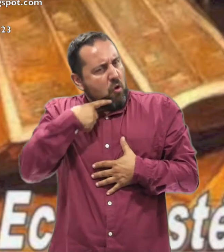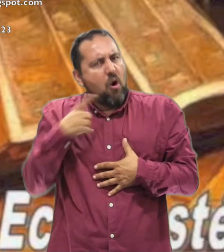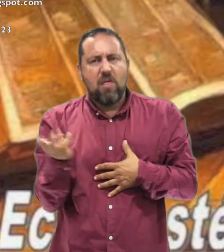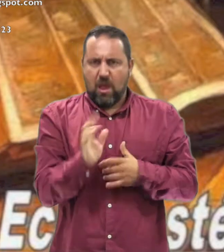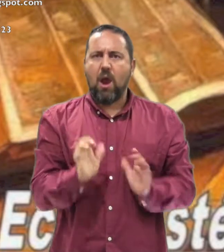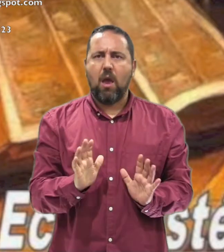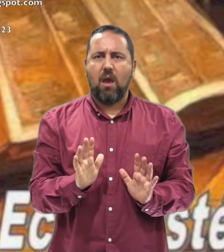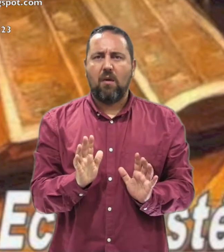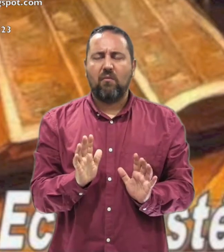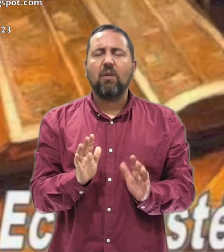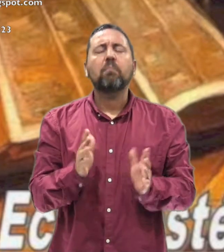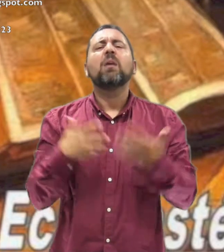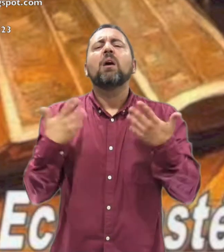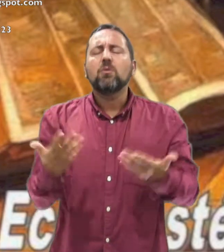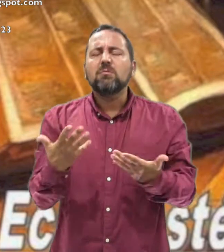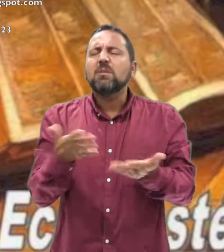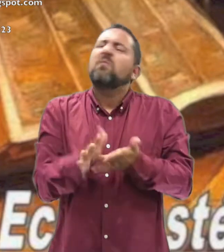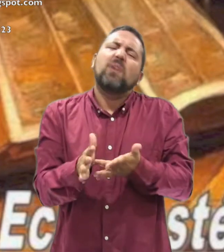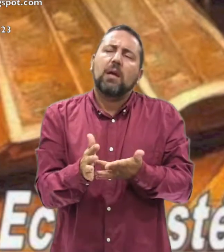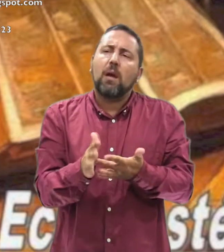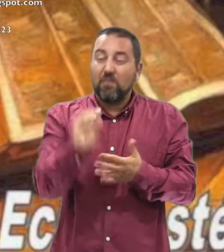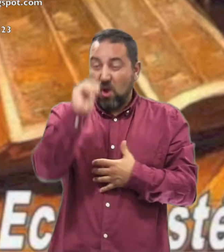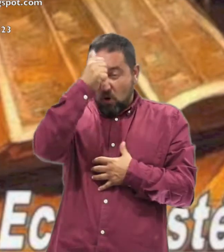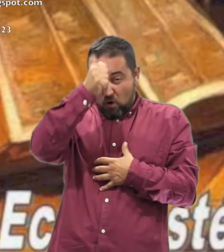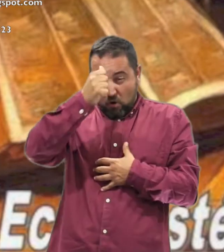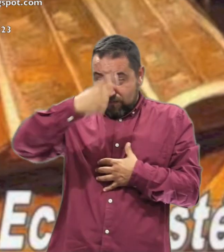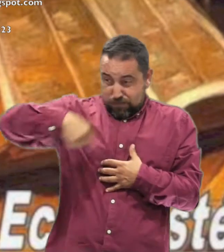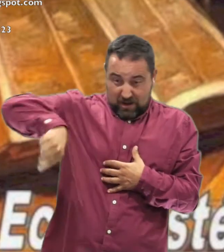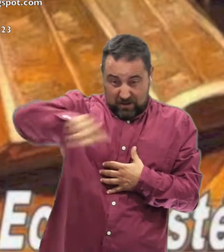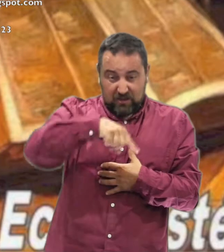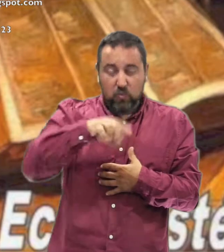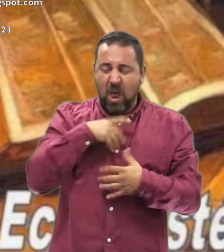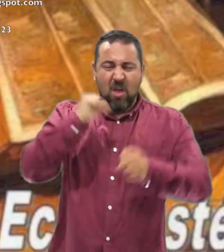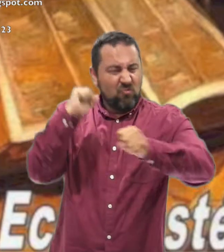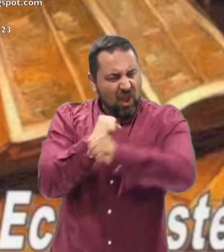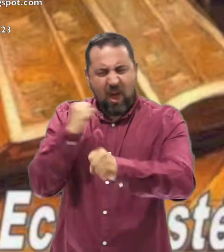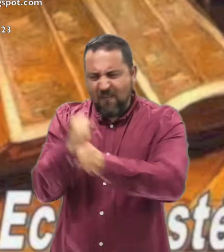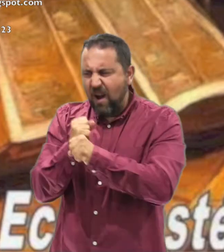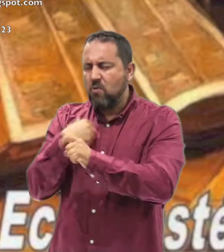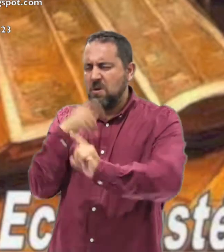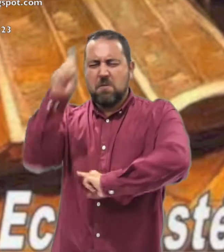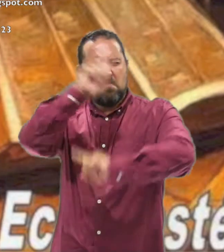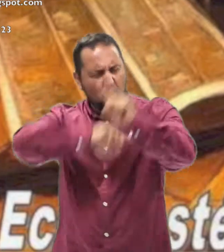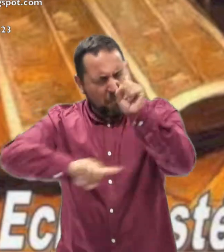vanidad y grave dolencia Entonces, ¿qué saca el hombre de todos